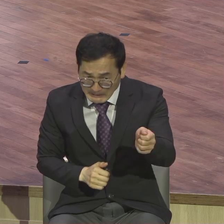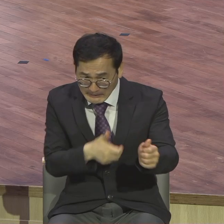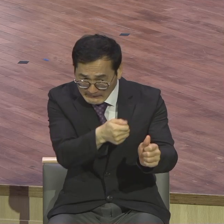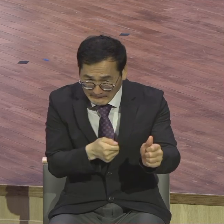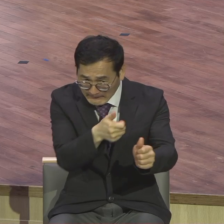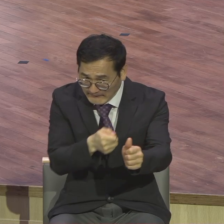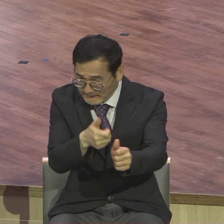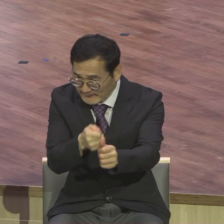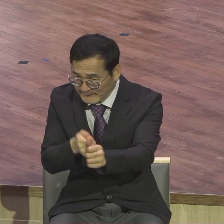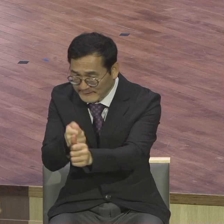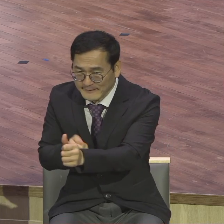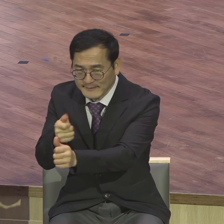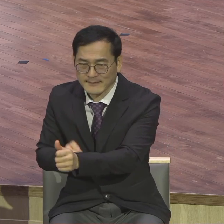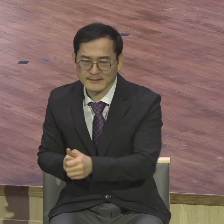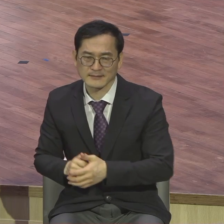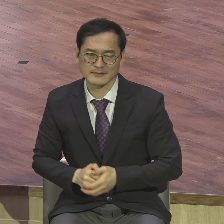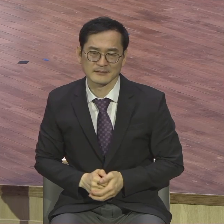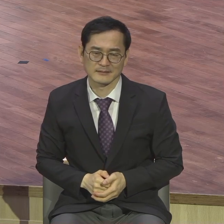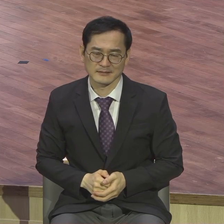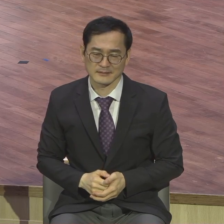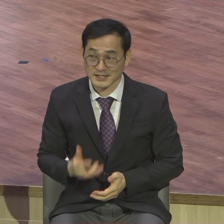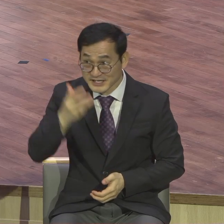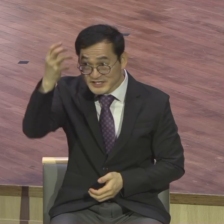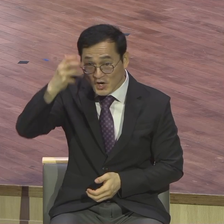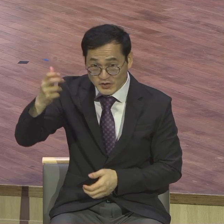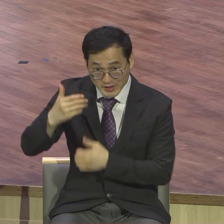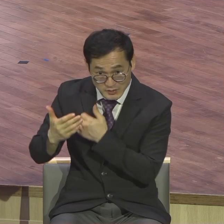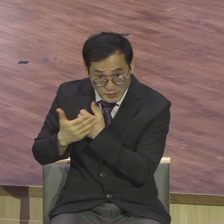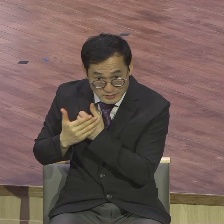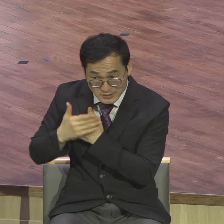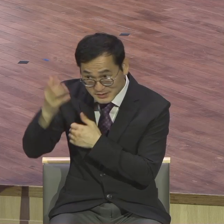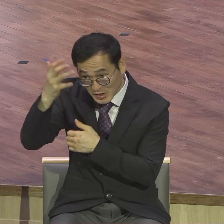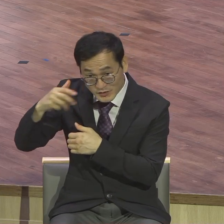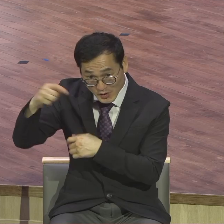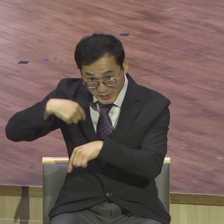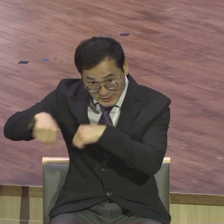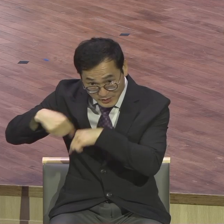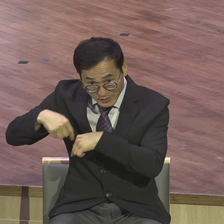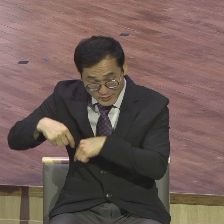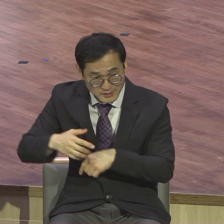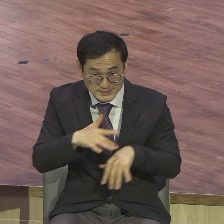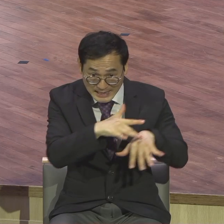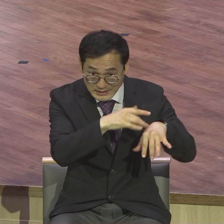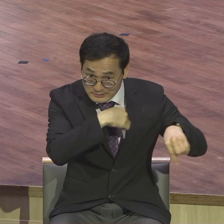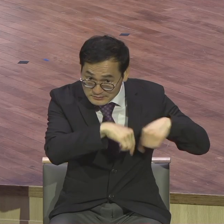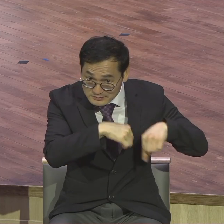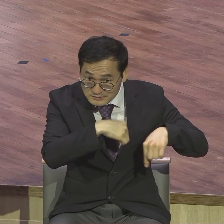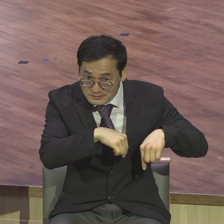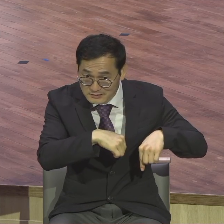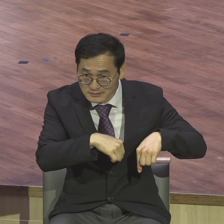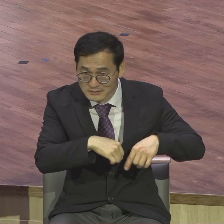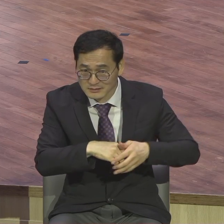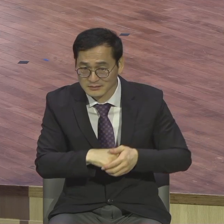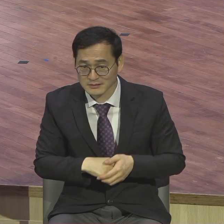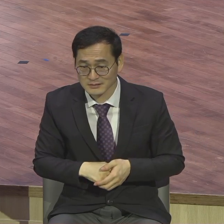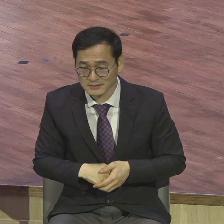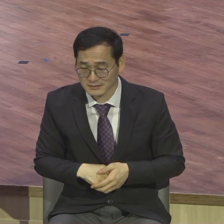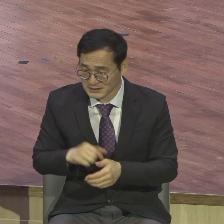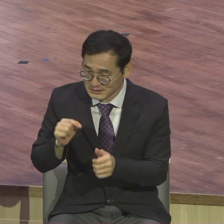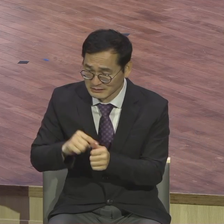이게 성령의 역사입니까 사단의 역사입니까 성령의 심부름입니까 마귀 심부름입니까 여러분